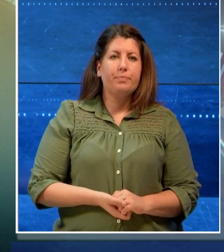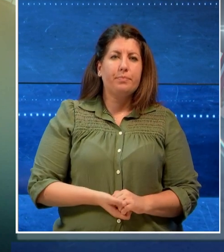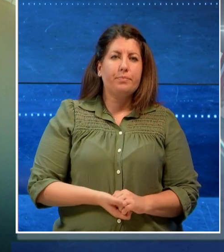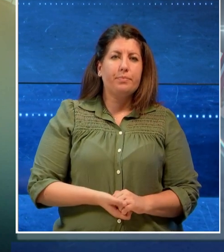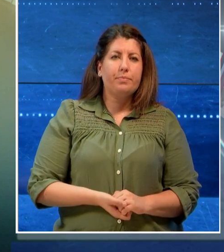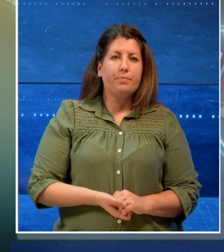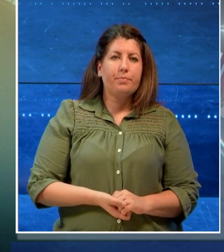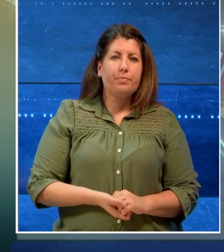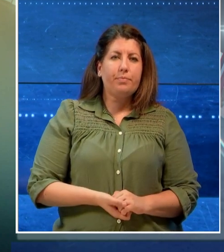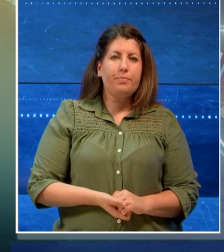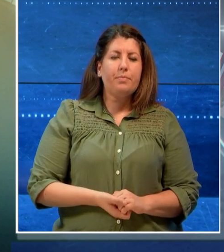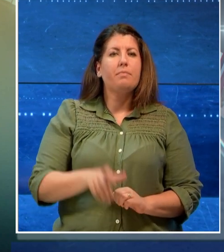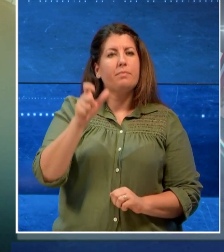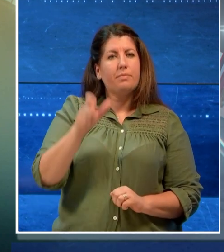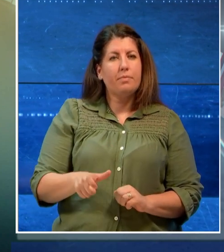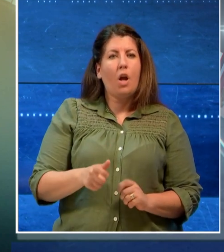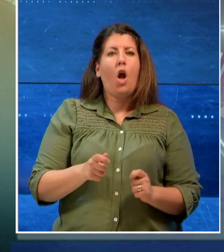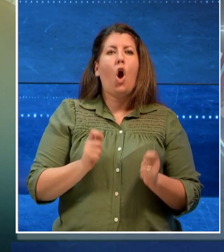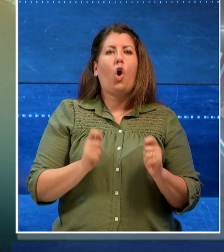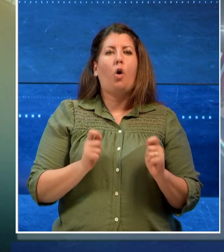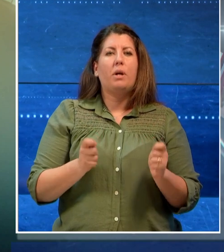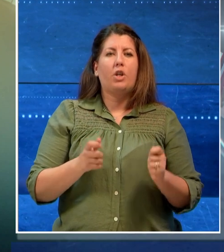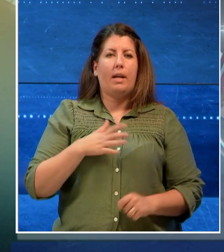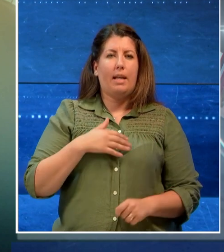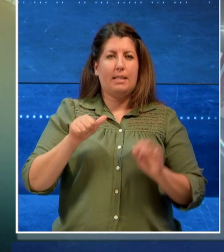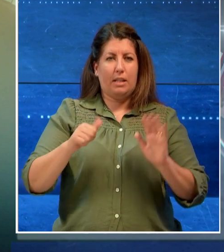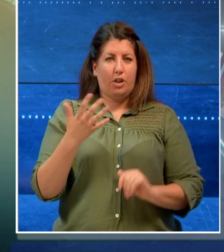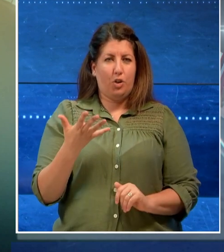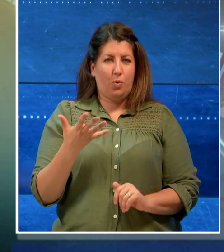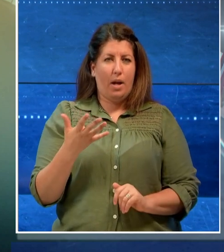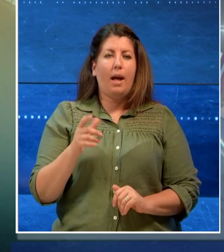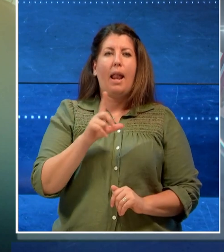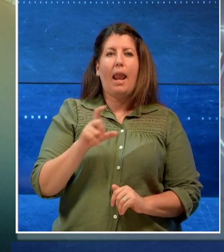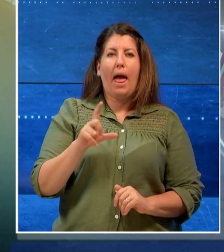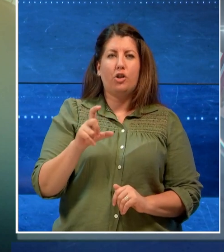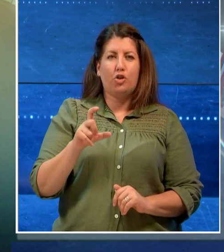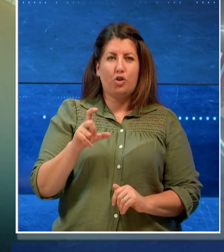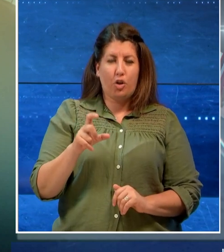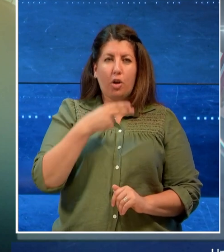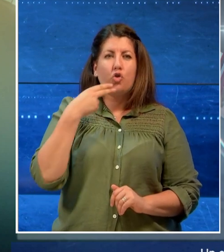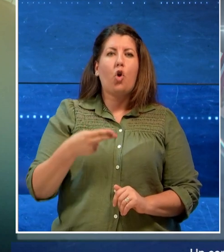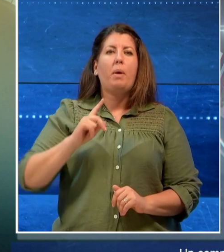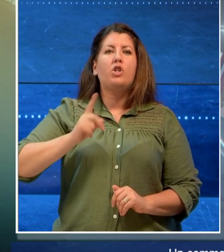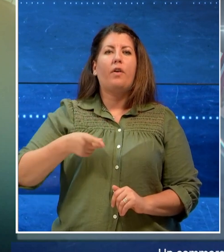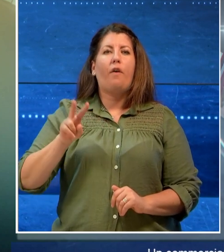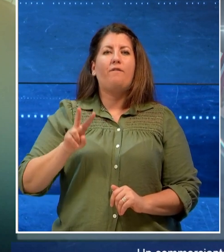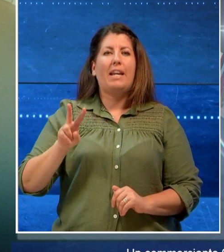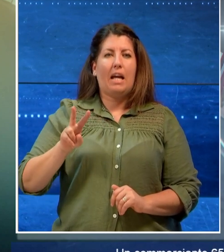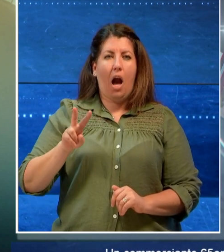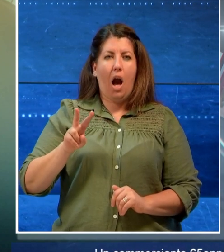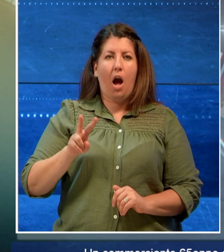Un commerciante 65enne di Lecce Gianfranco Vergar è stato